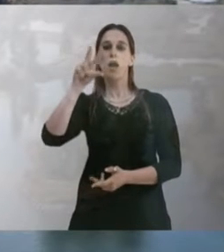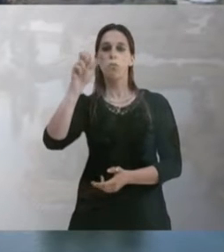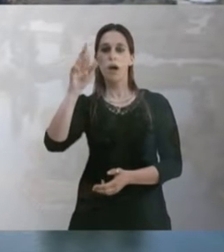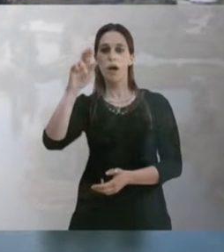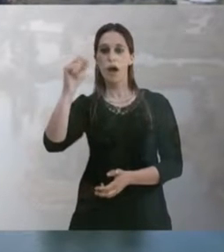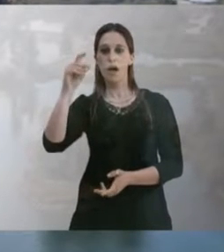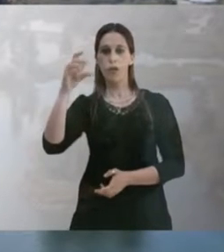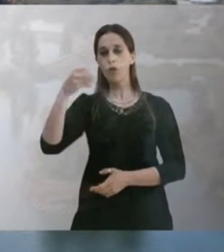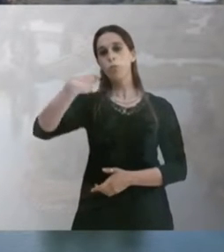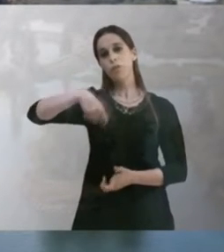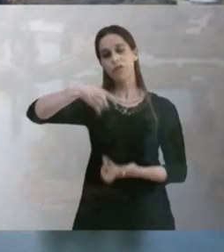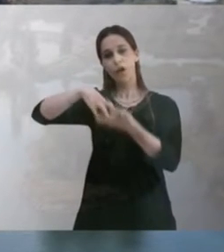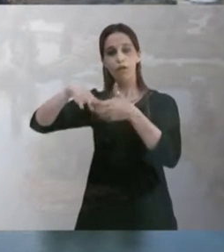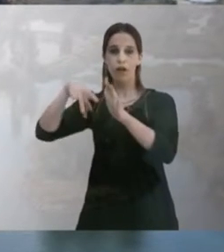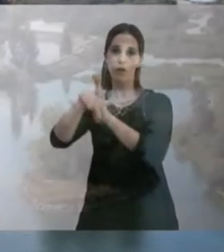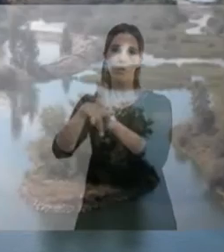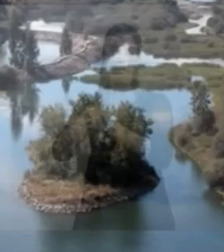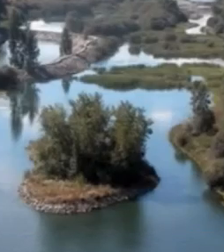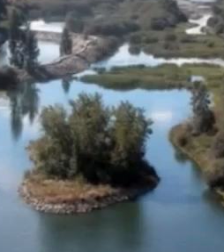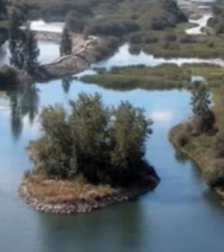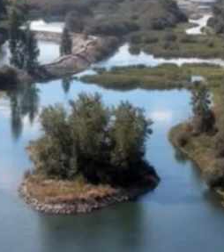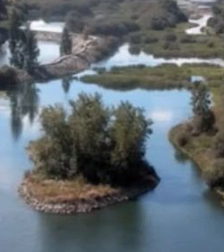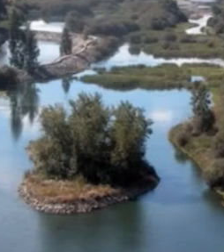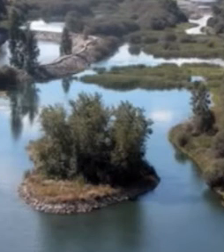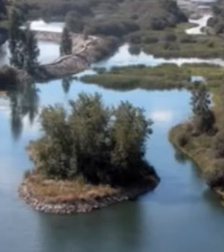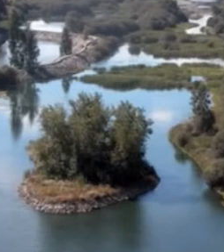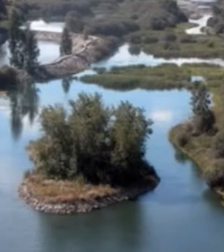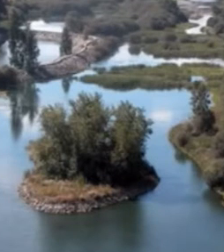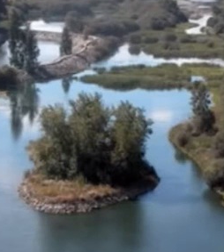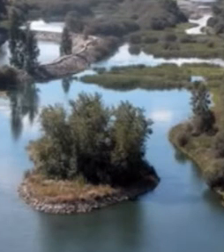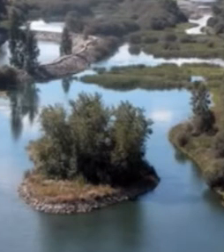Alvarado, presidente de la Confederación del Guadiana. ... ...